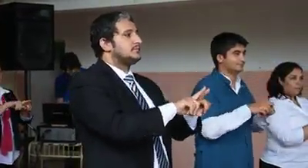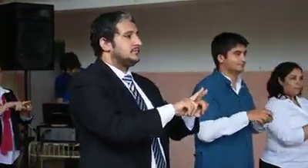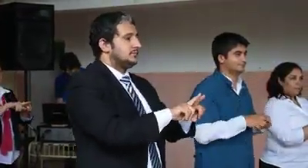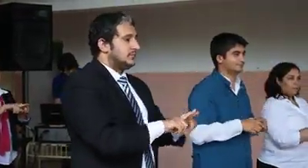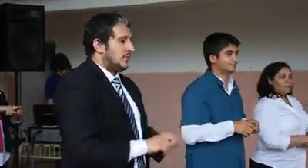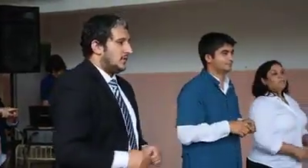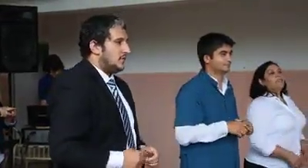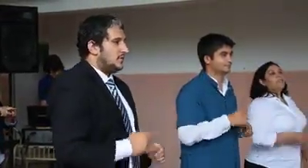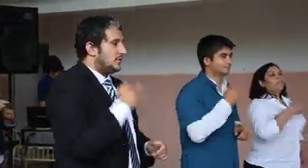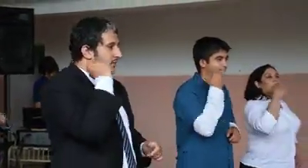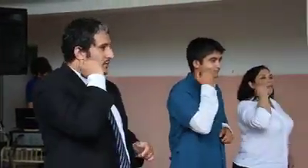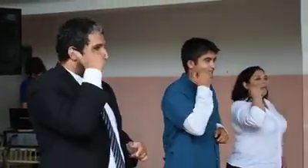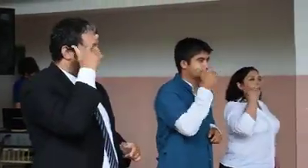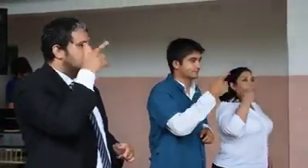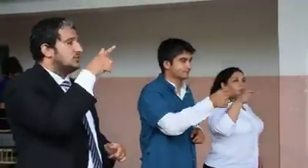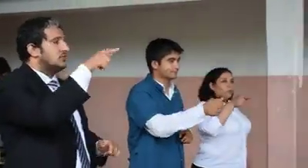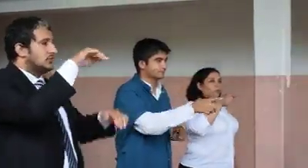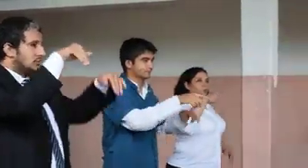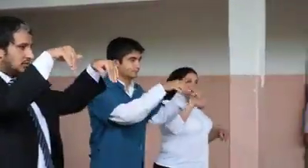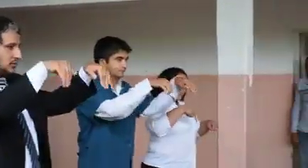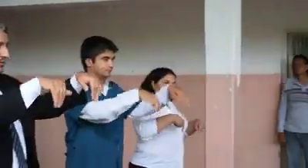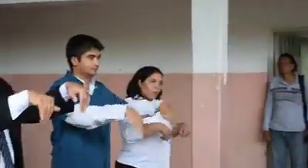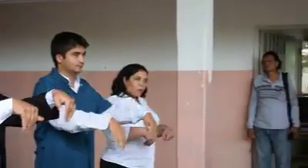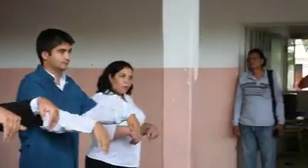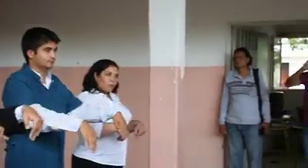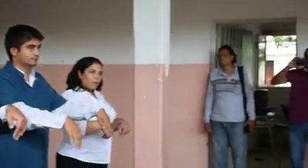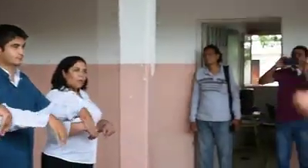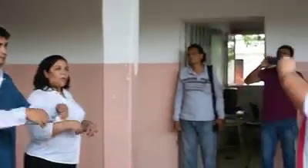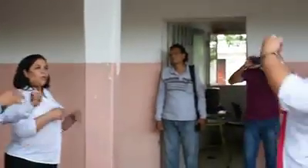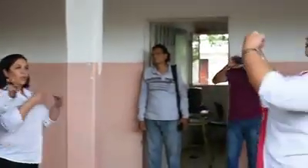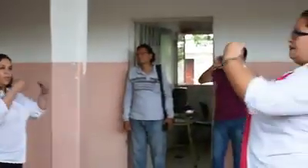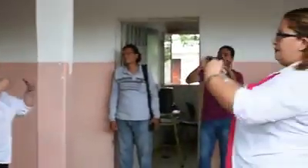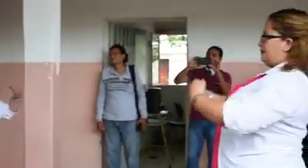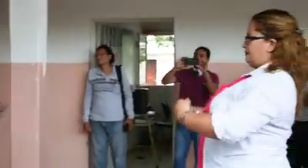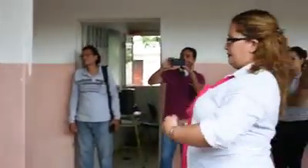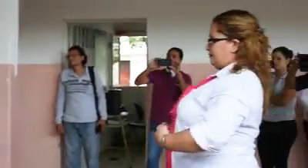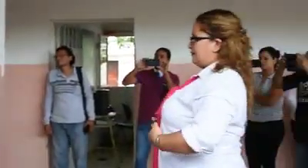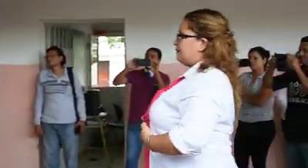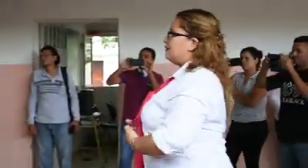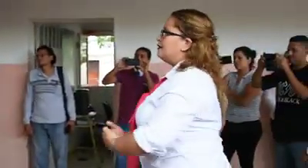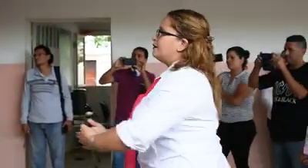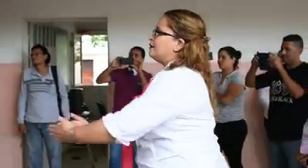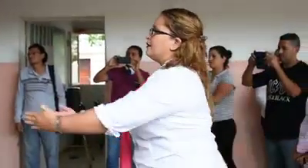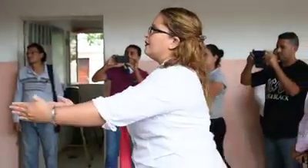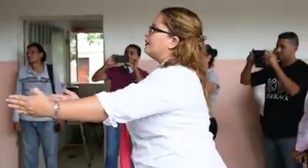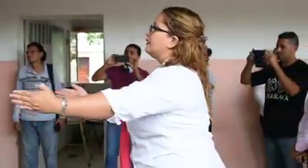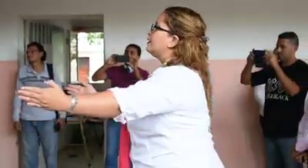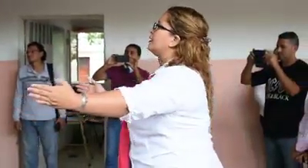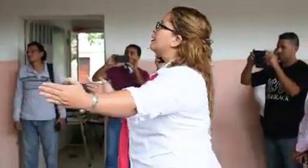ya a su trono dignísimo miedo,